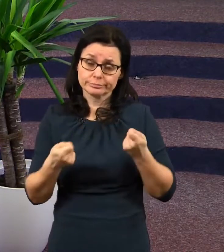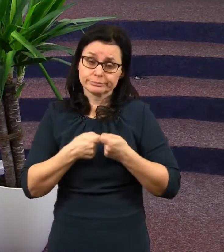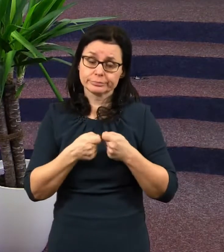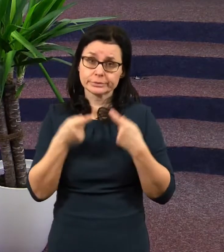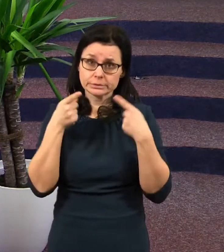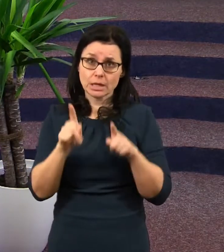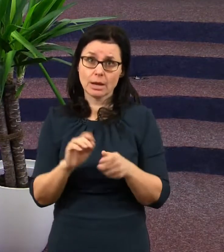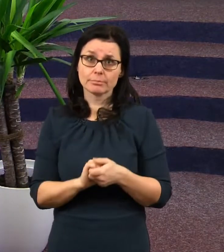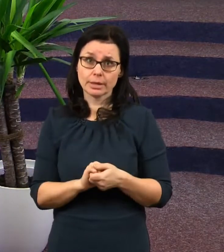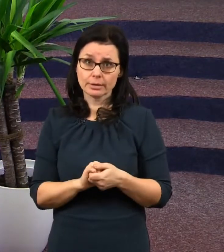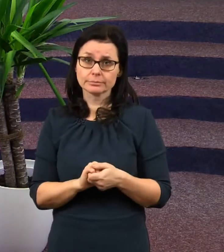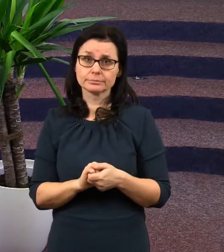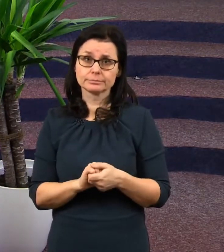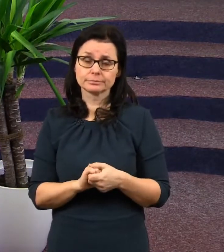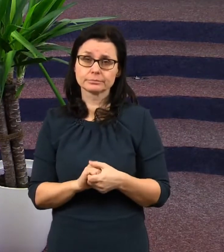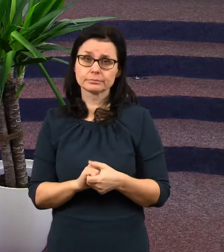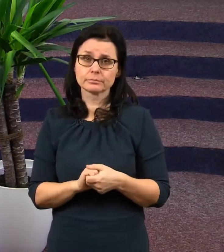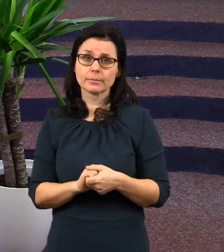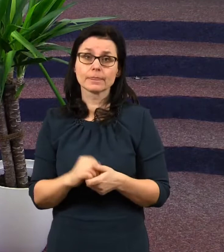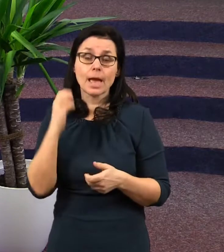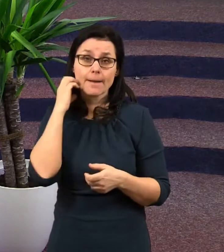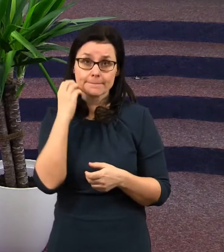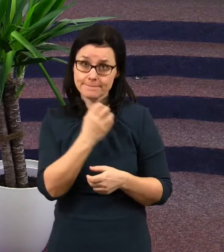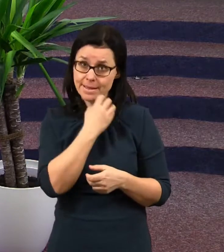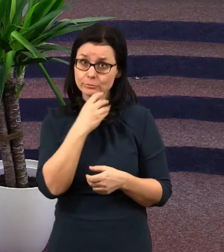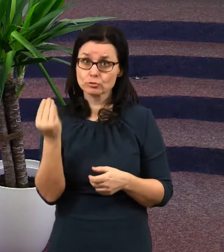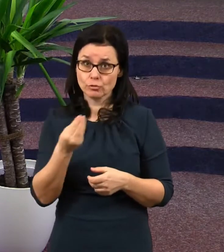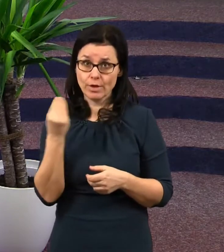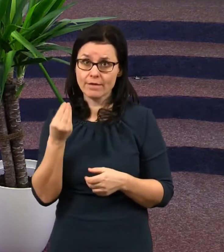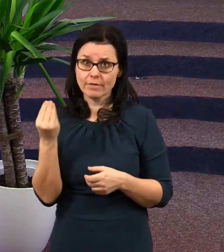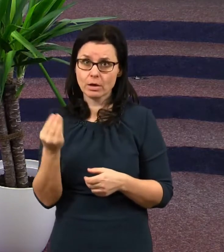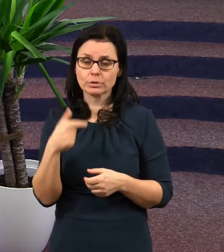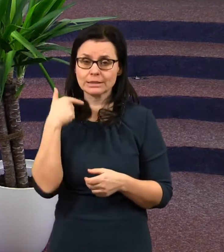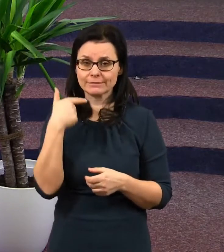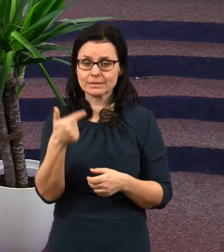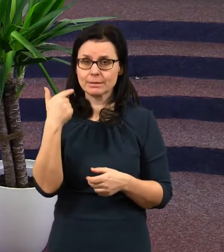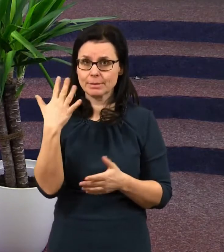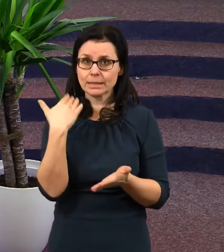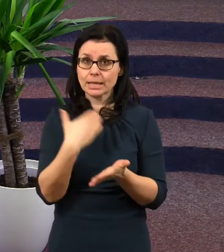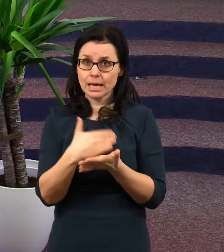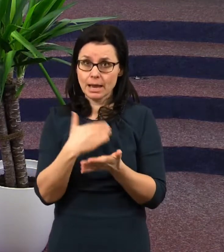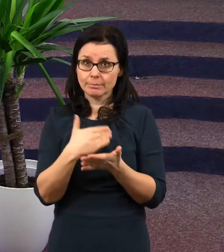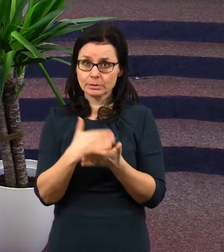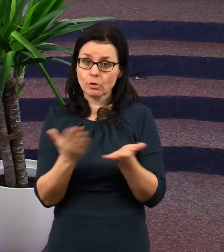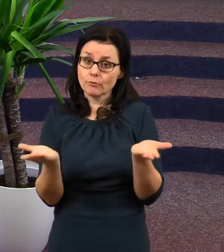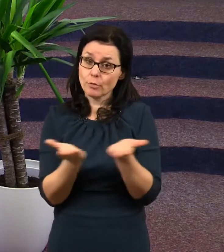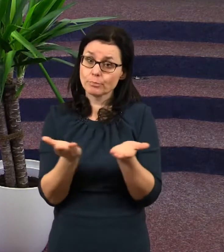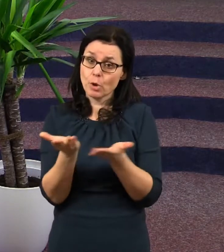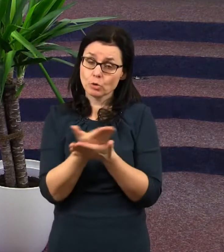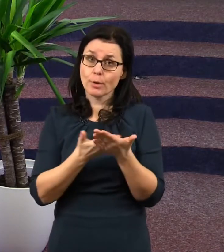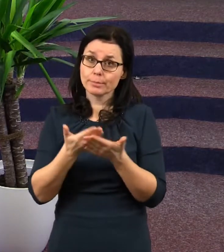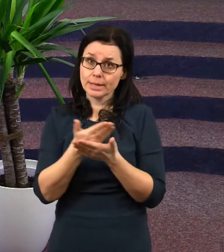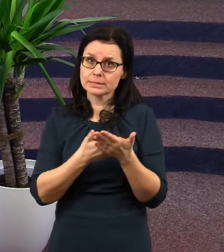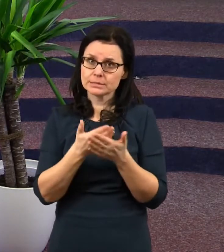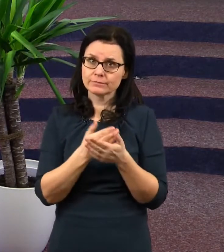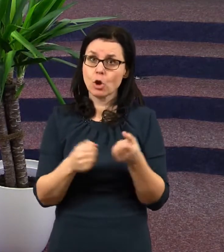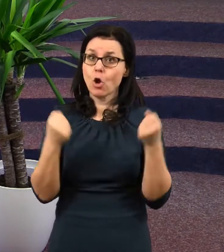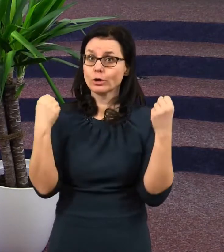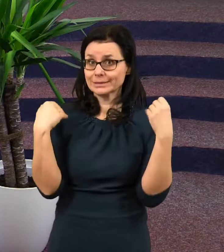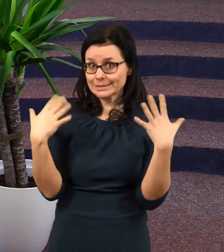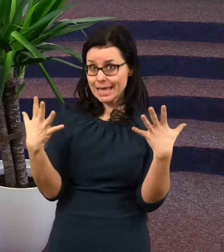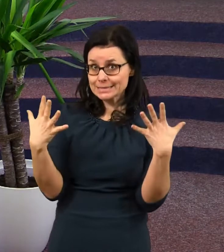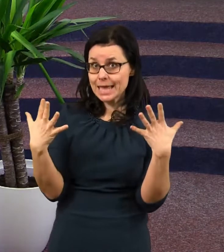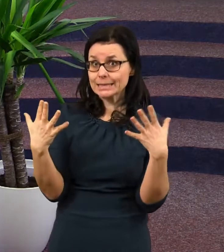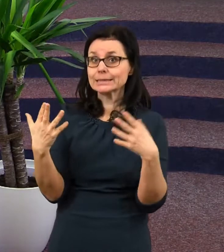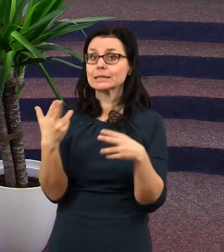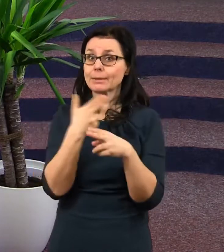Promiňte, Matoušové evangelium, 25. kapitola, v podobenství o deseti panách nám